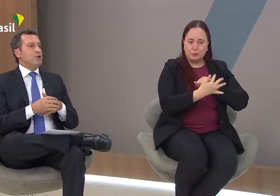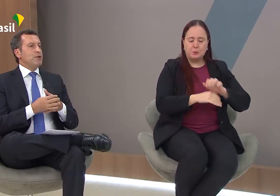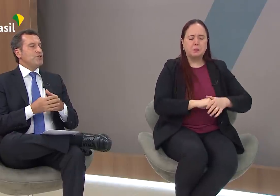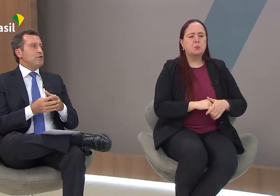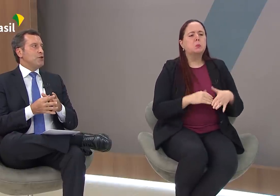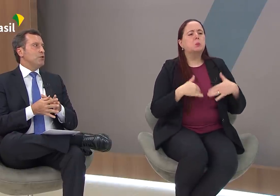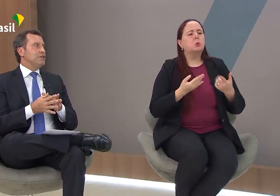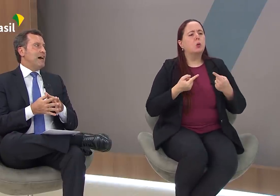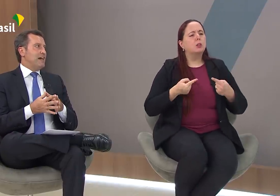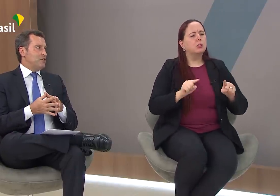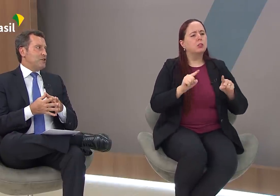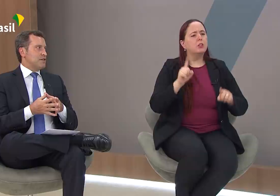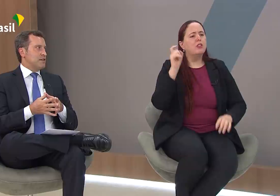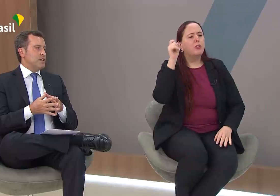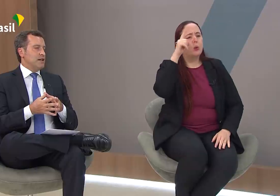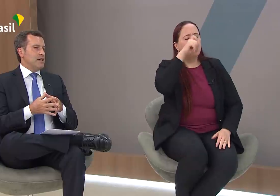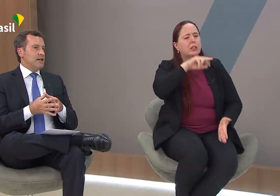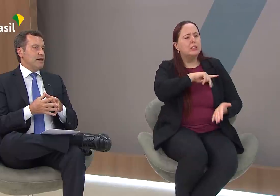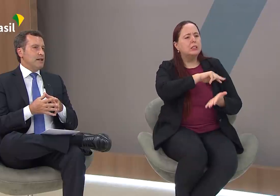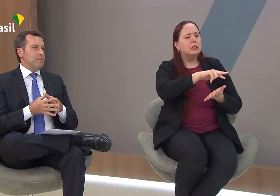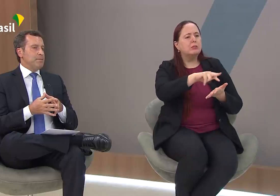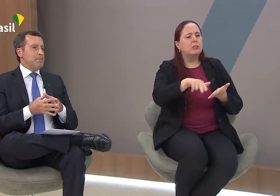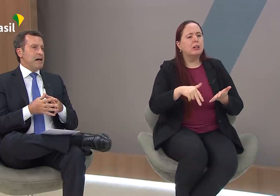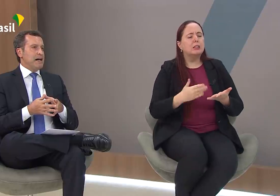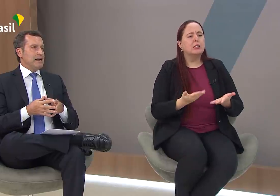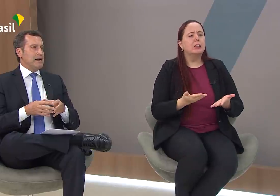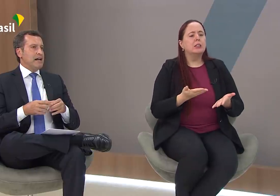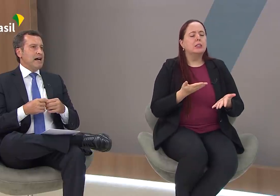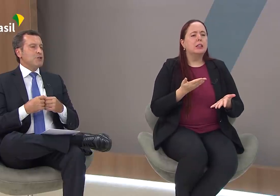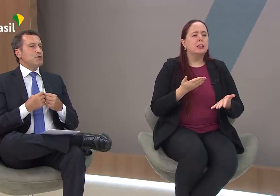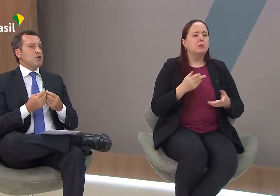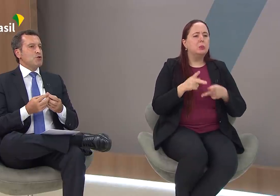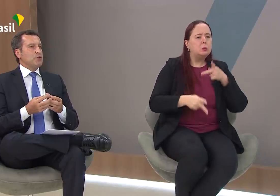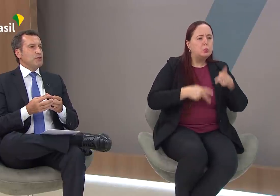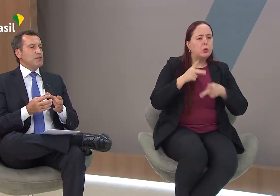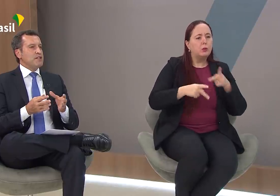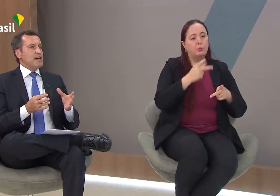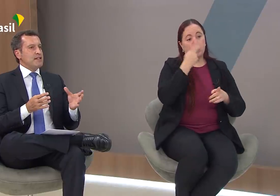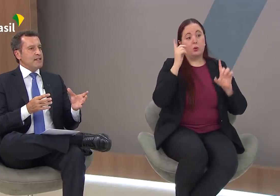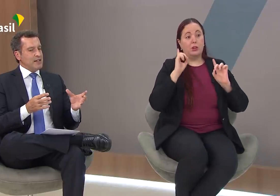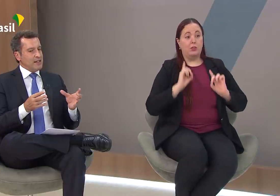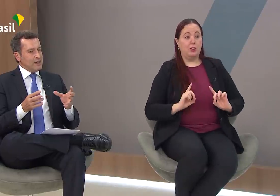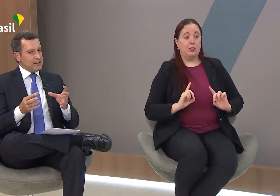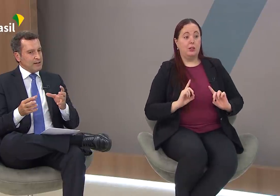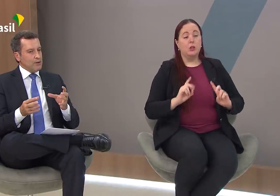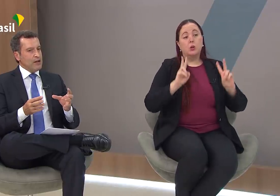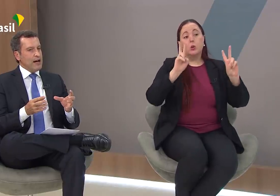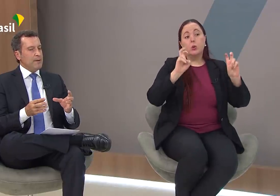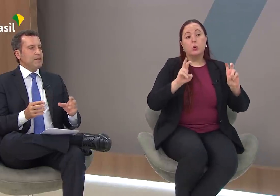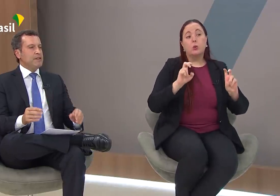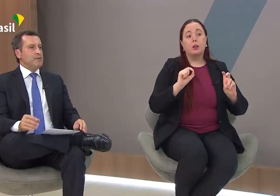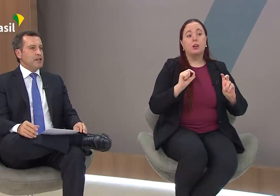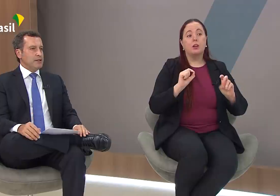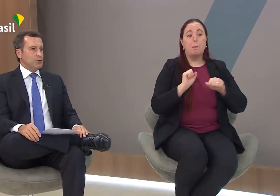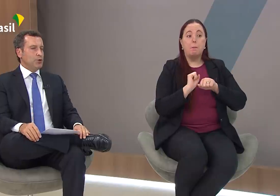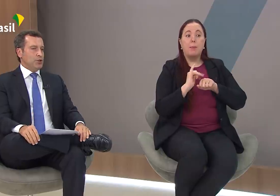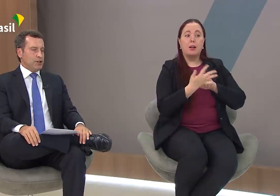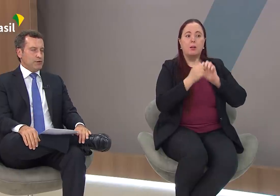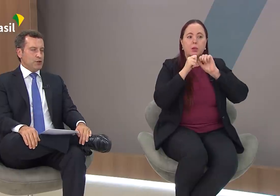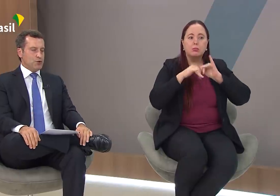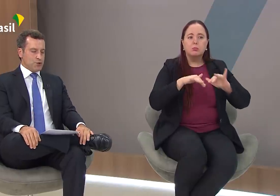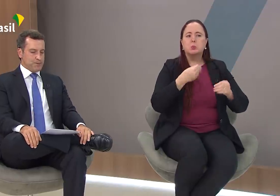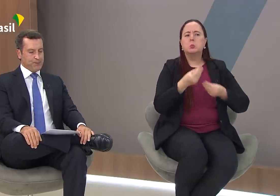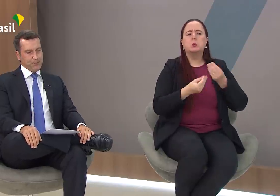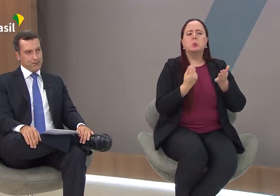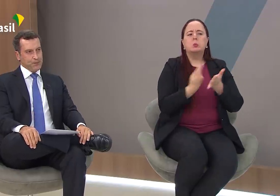Quais foram as dificuldades para as pessoas com deficiência em relação à pandemia do